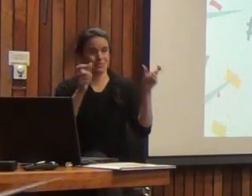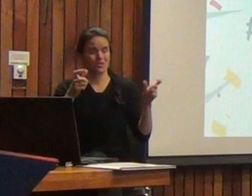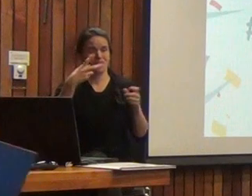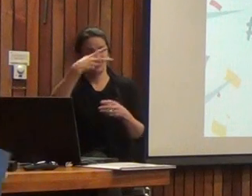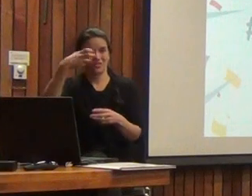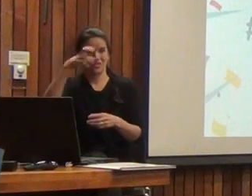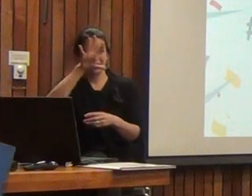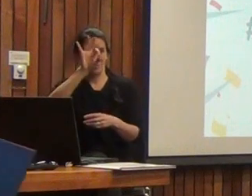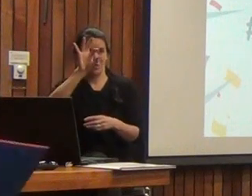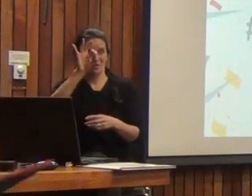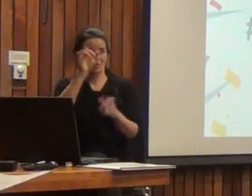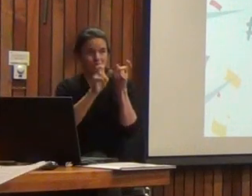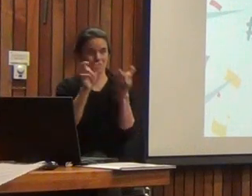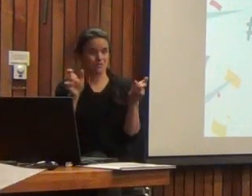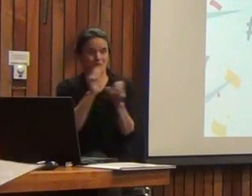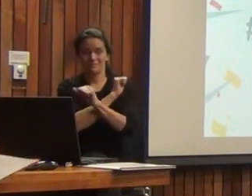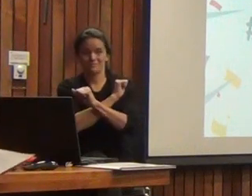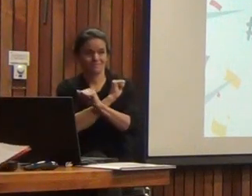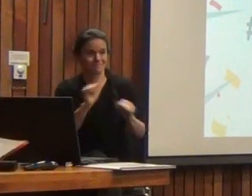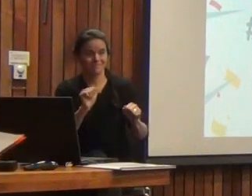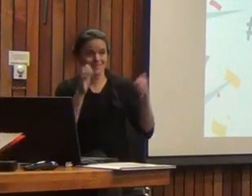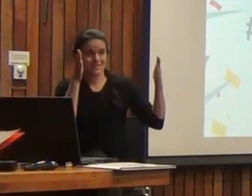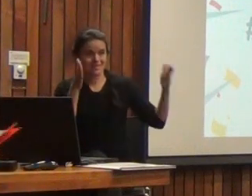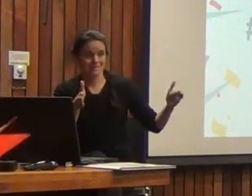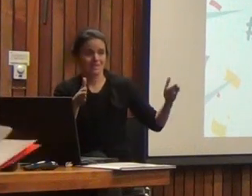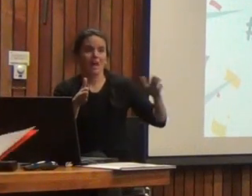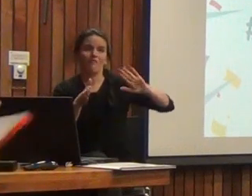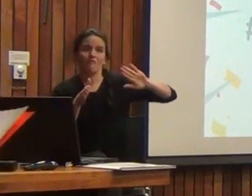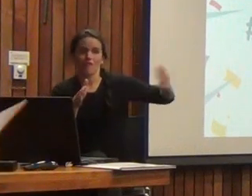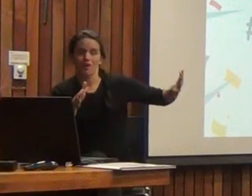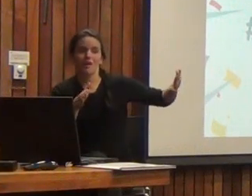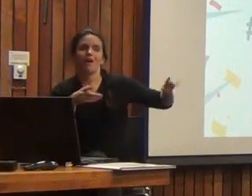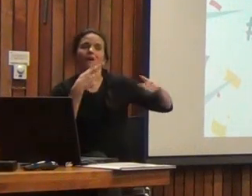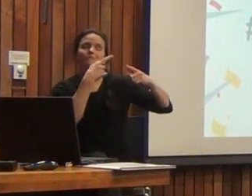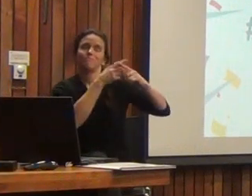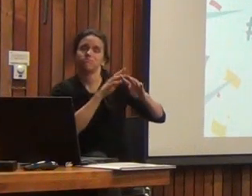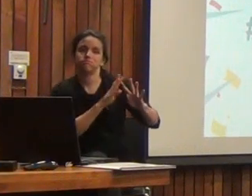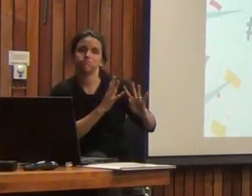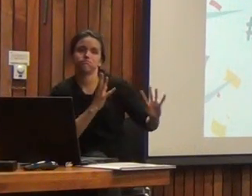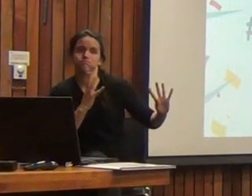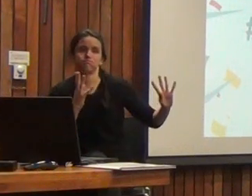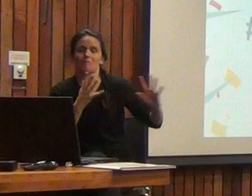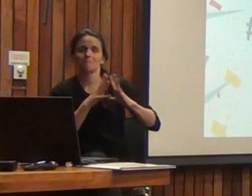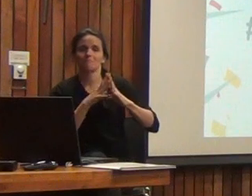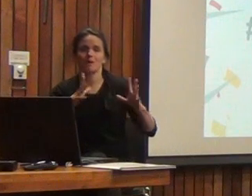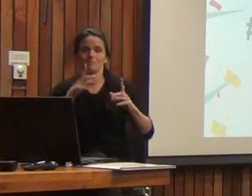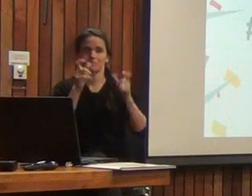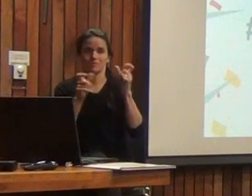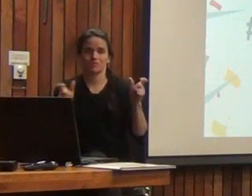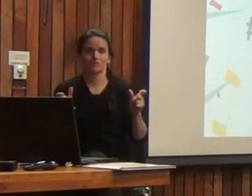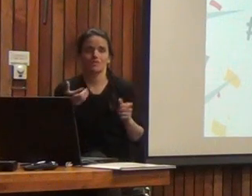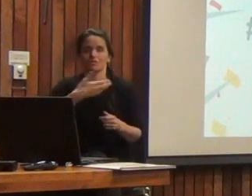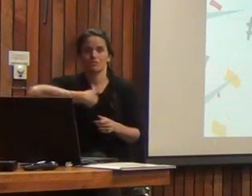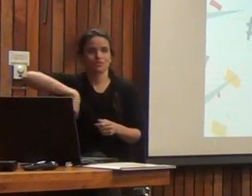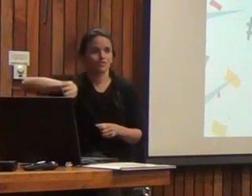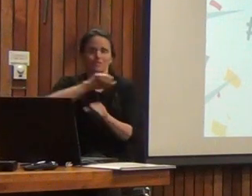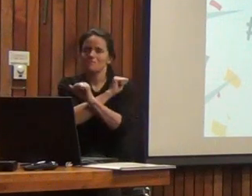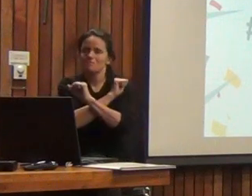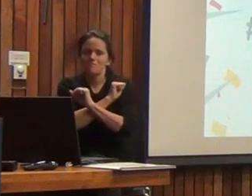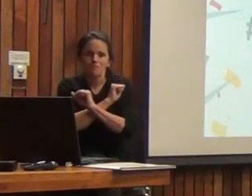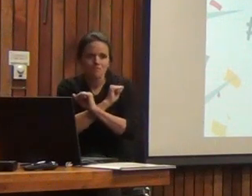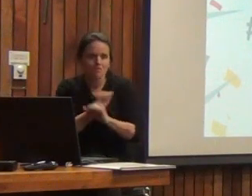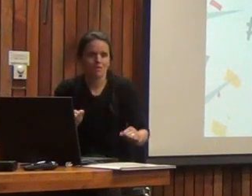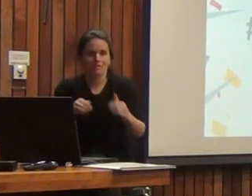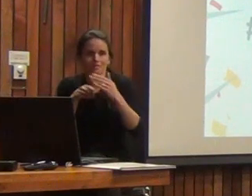personas acá, lamentablemente tenemos en espera afuera una larga fila. Y les digo lamentable porque no lo hemos podido